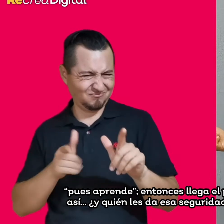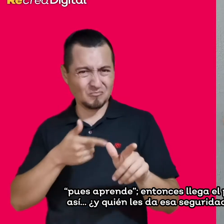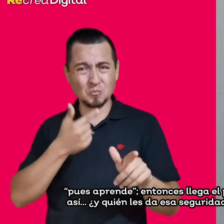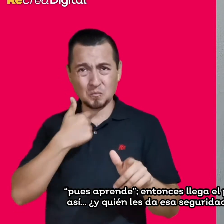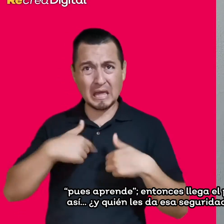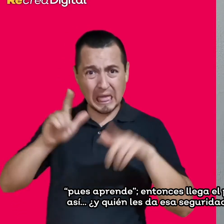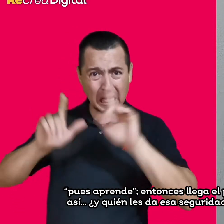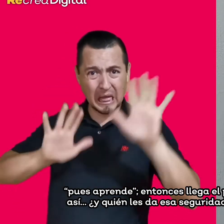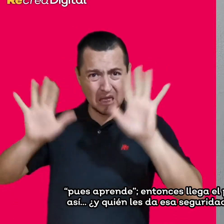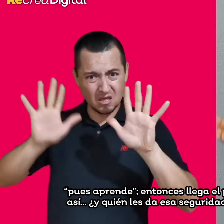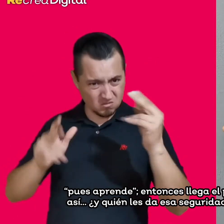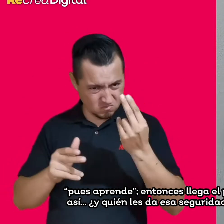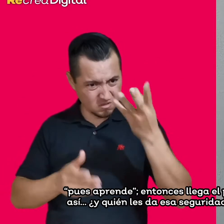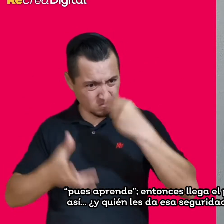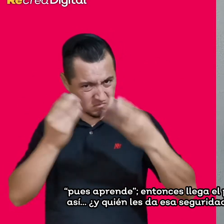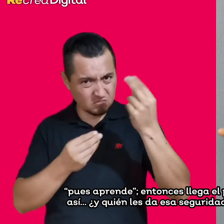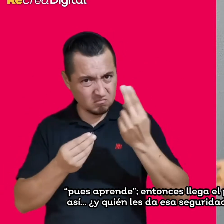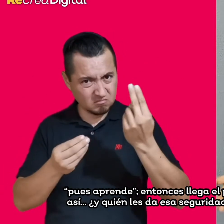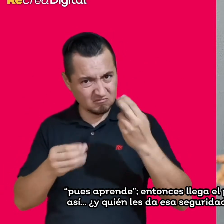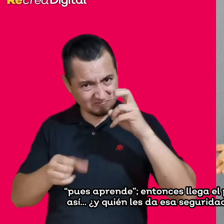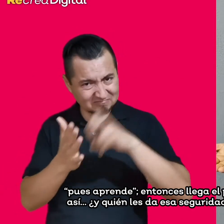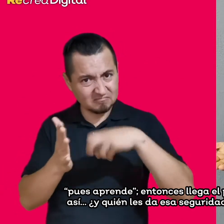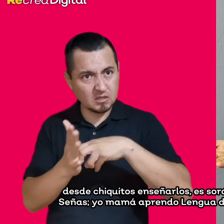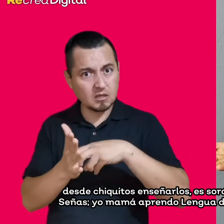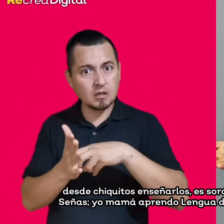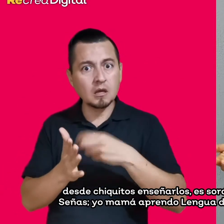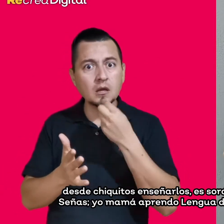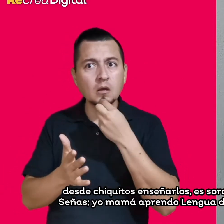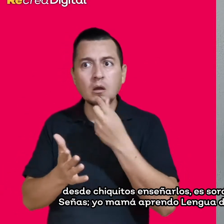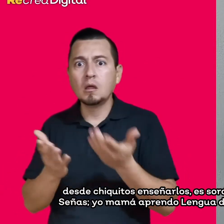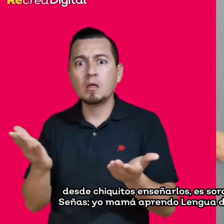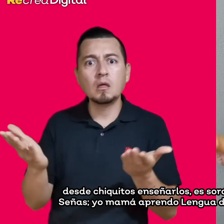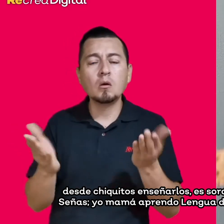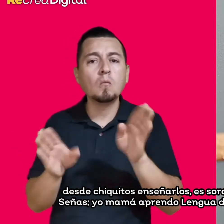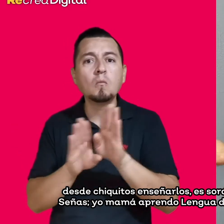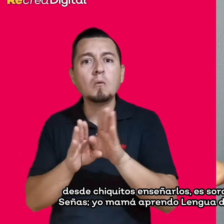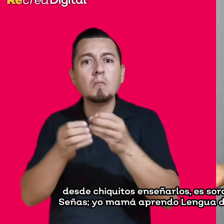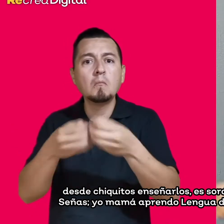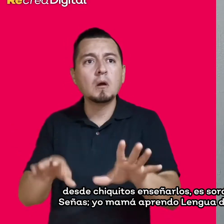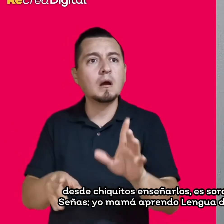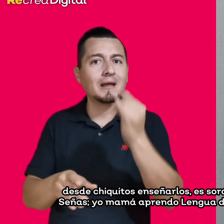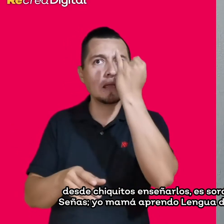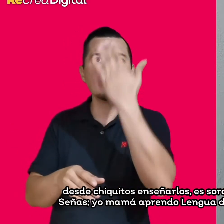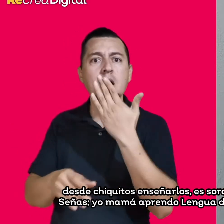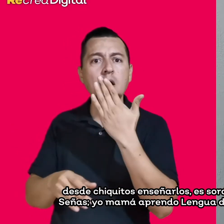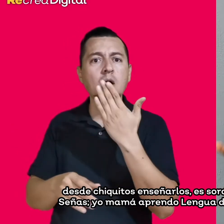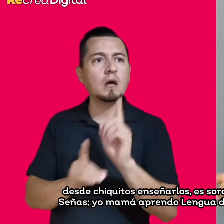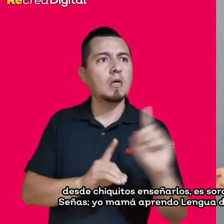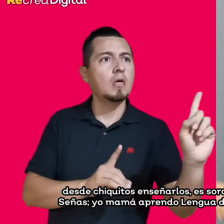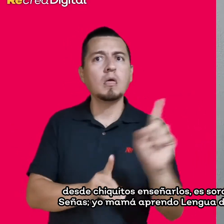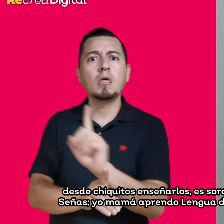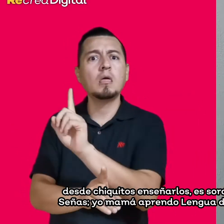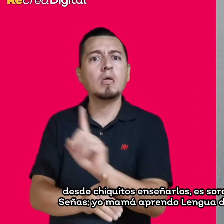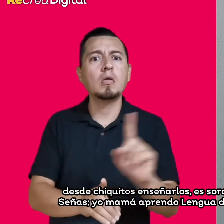¿Y quién les da esa seguridad? Pues nosotros como familia, desde chiquitos enseñarlos. Es sordo, es sordo, aprende lengua de señas. Yo